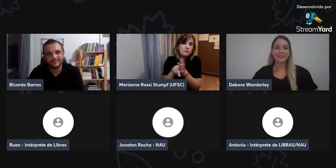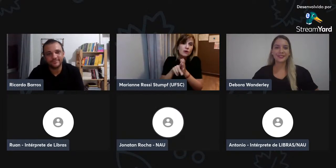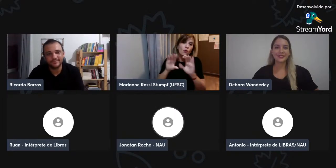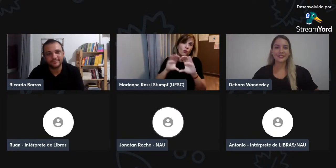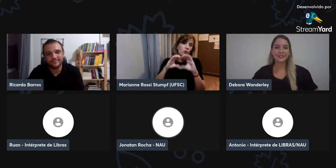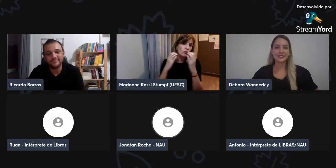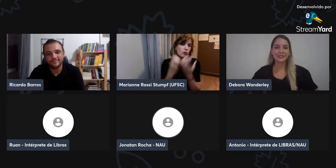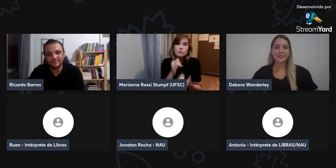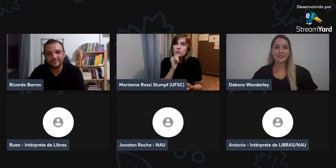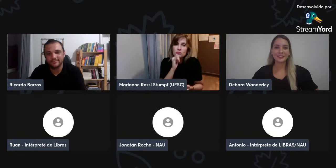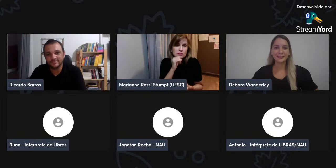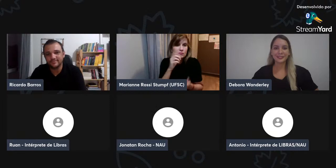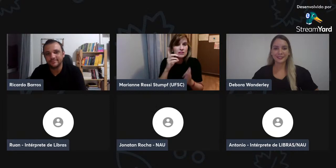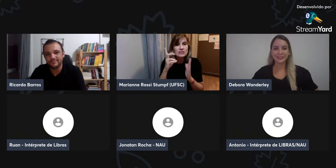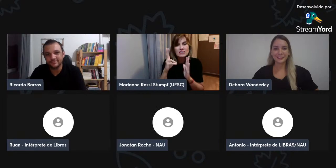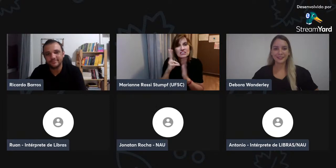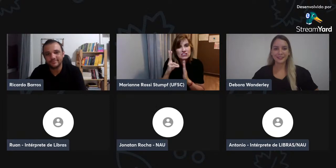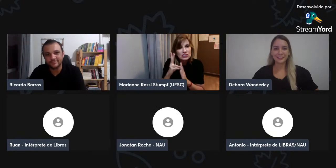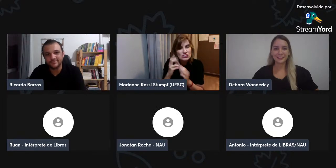então, não é uma,